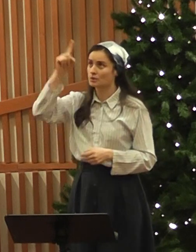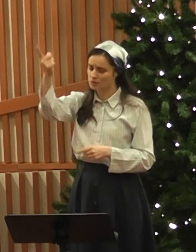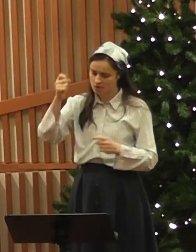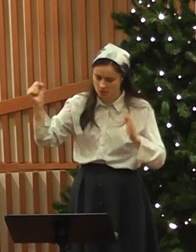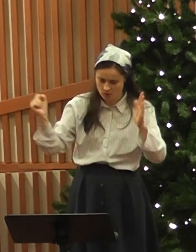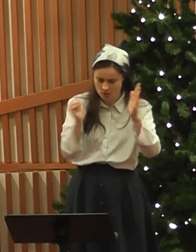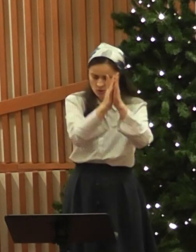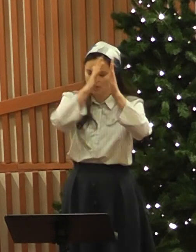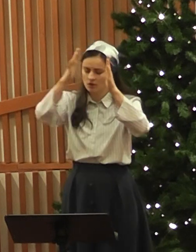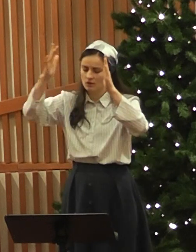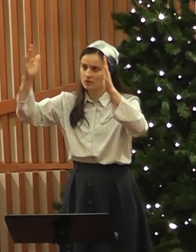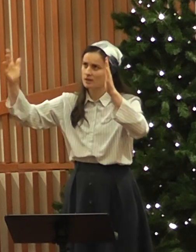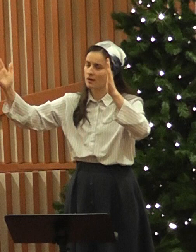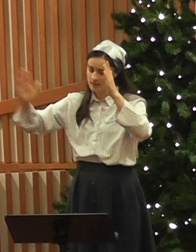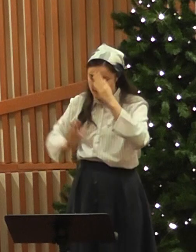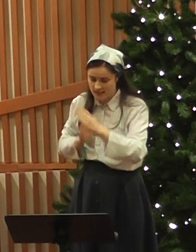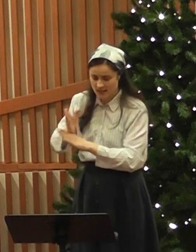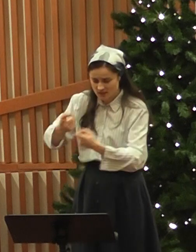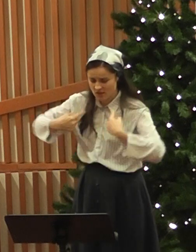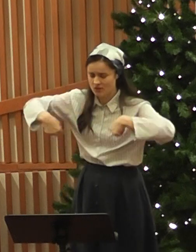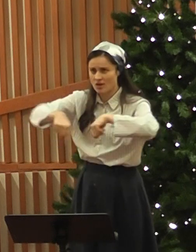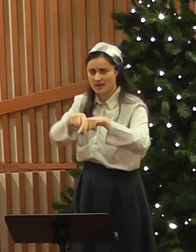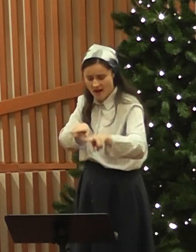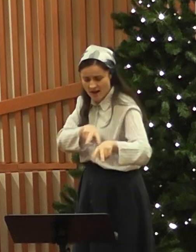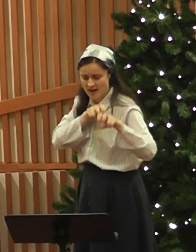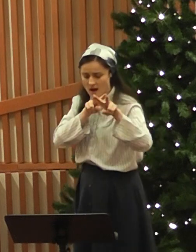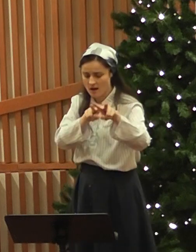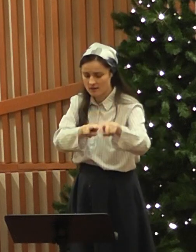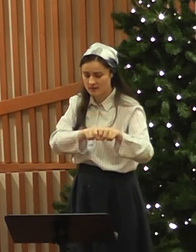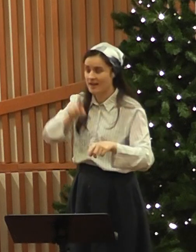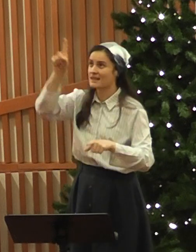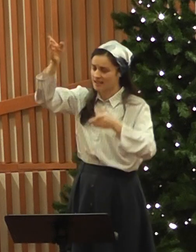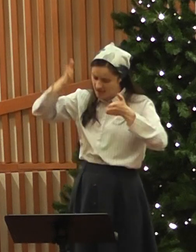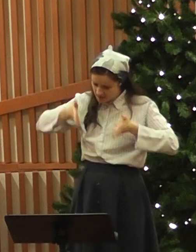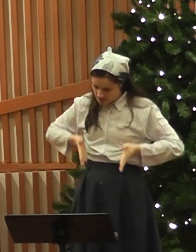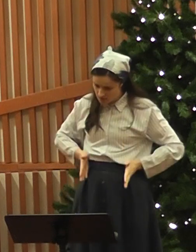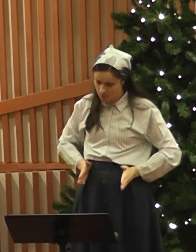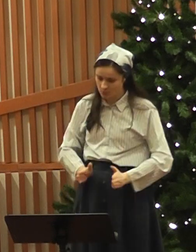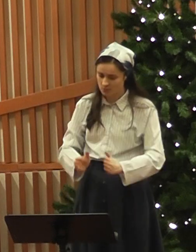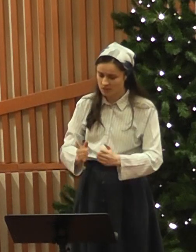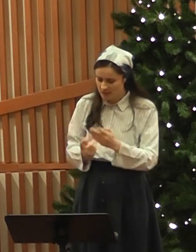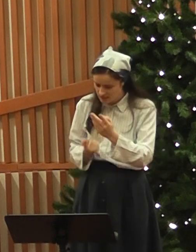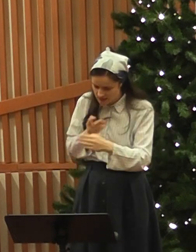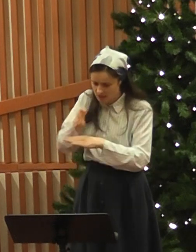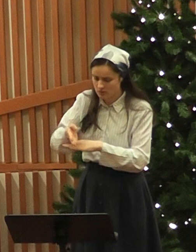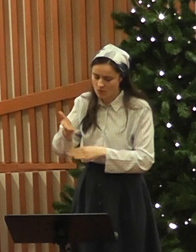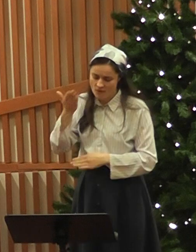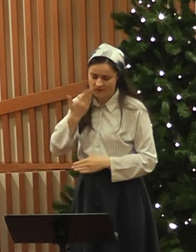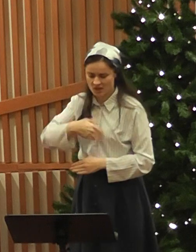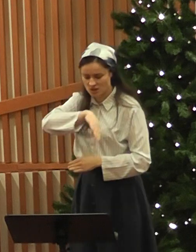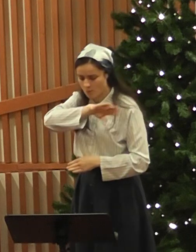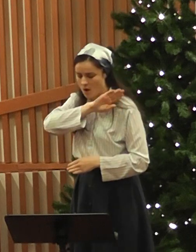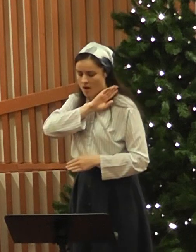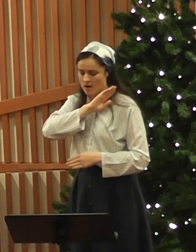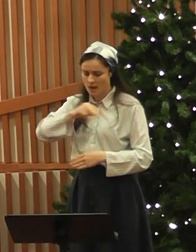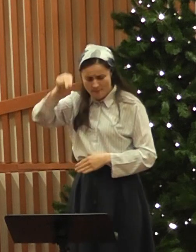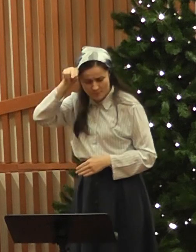Venea ta, din glorie, către noi ai alergat. Te-ai născut